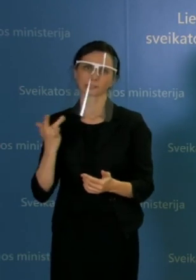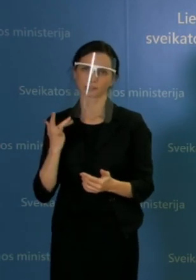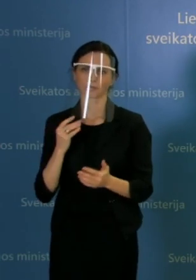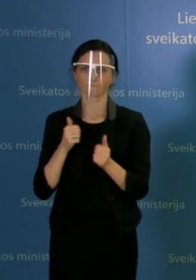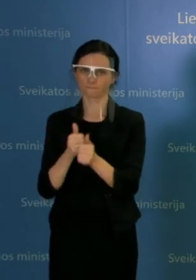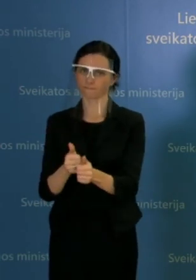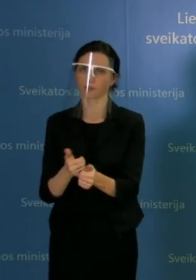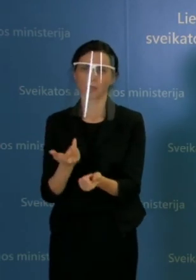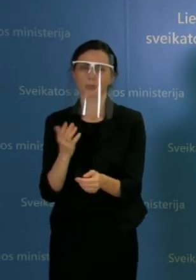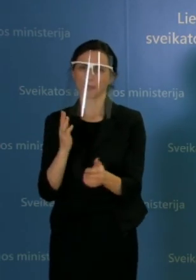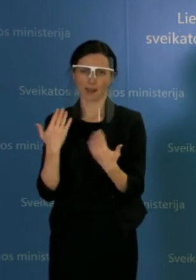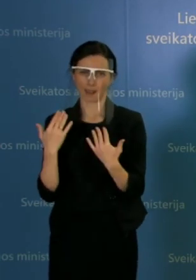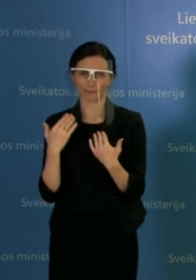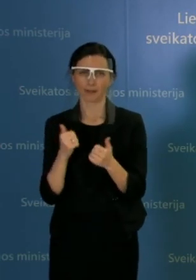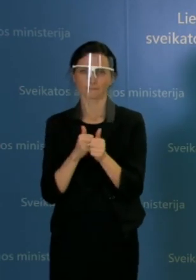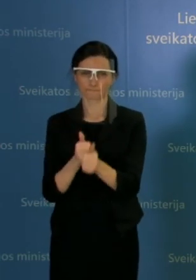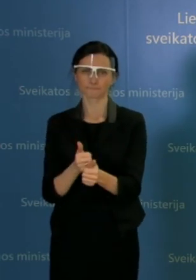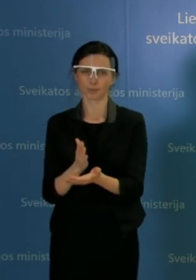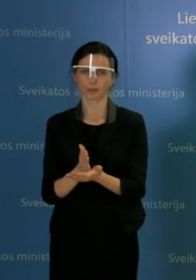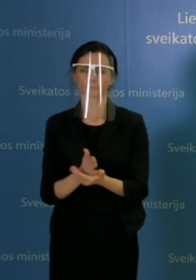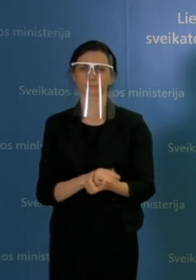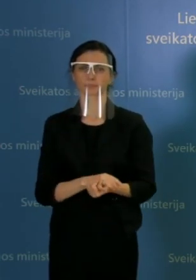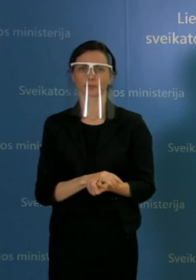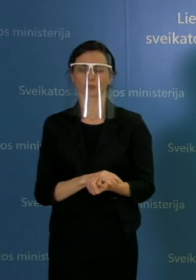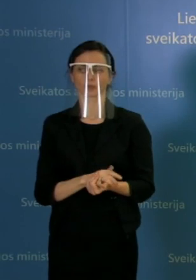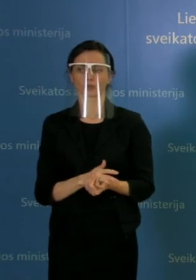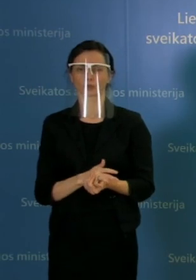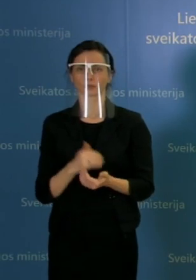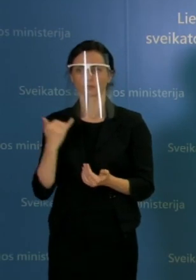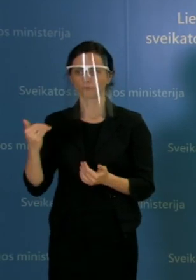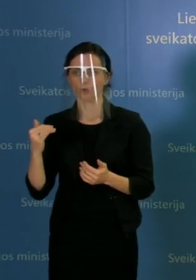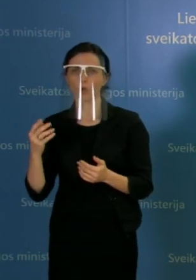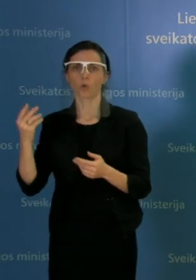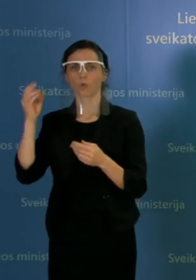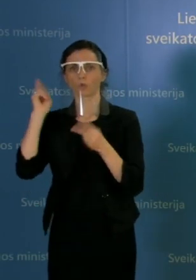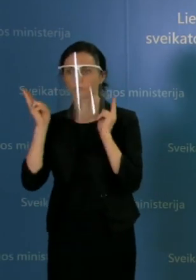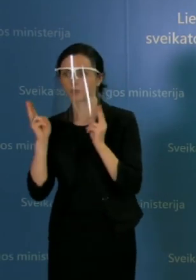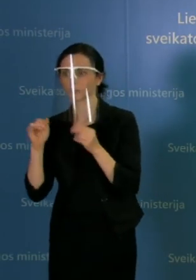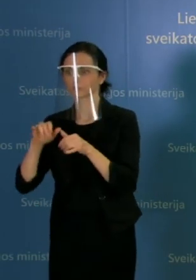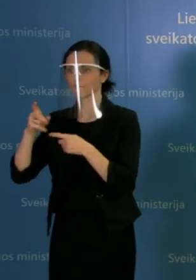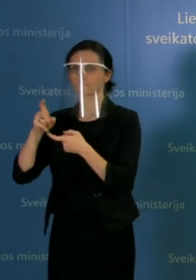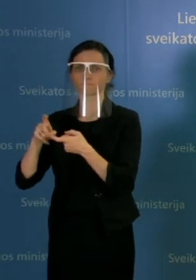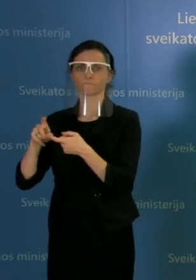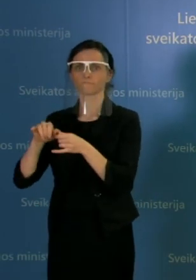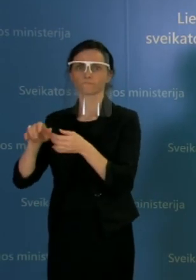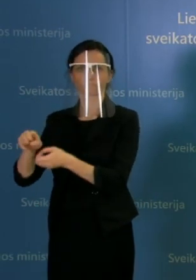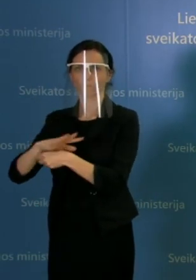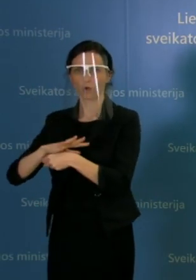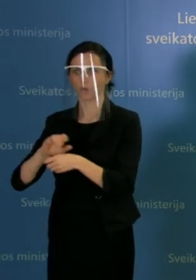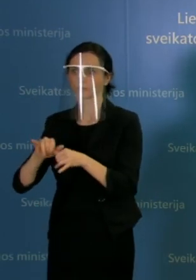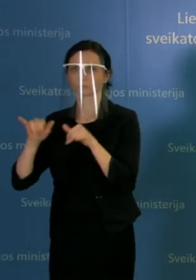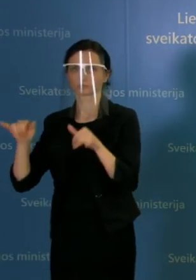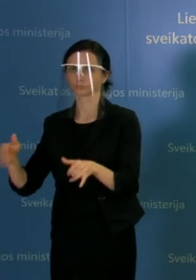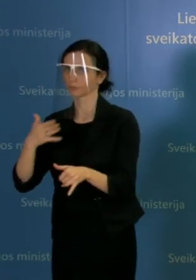laikytis. Ir neturim kažkokių domenų, kad ten ypatingai įvirusas plistų. Vis tik tai kalbam apie didelės